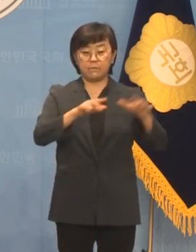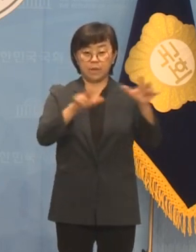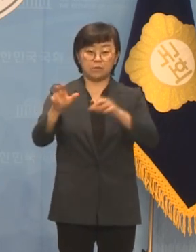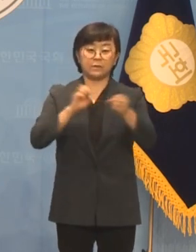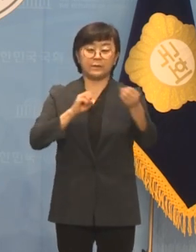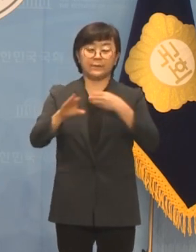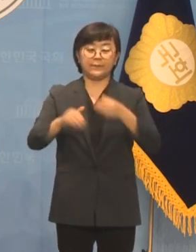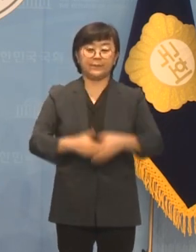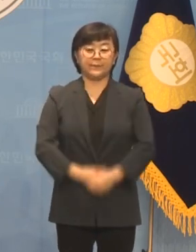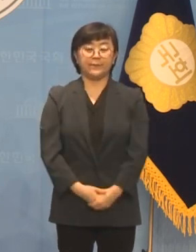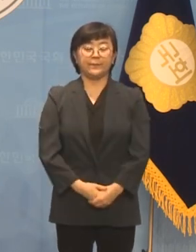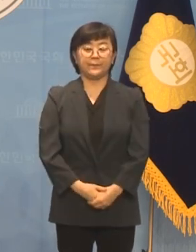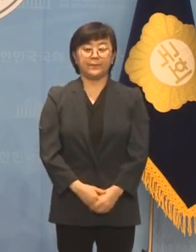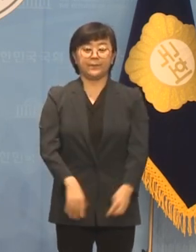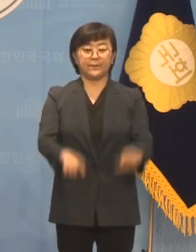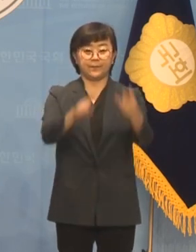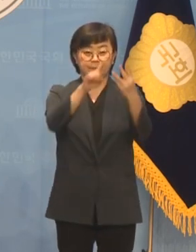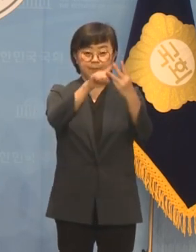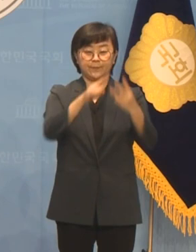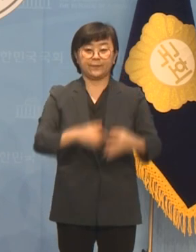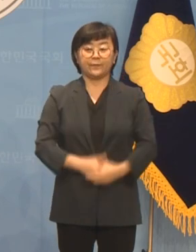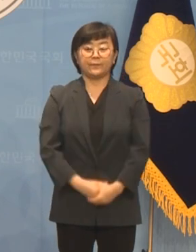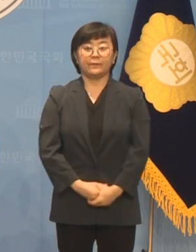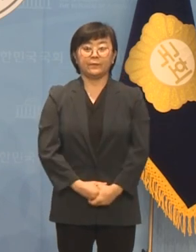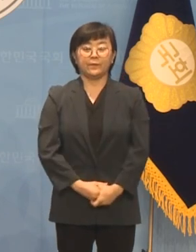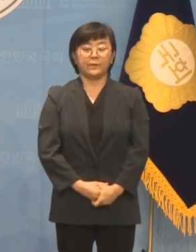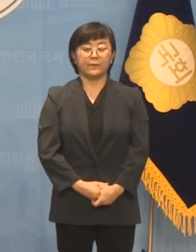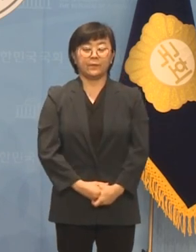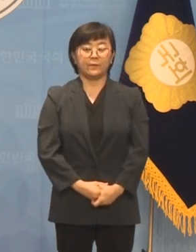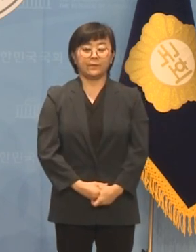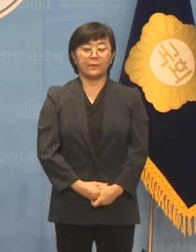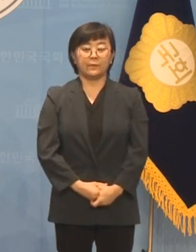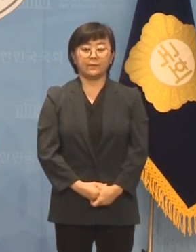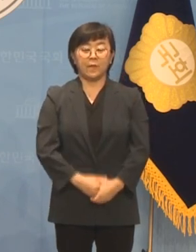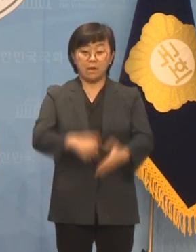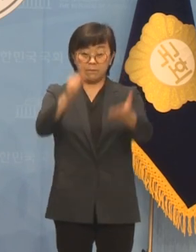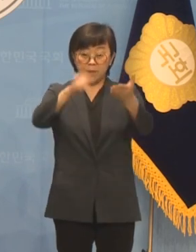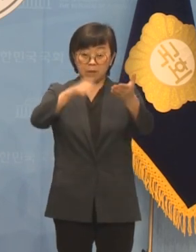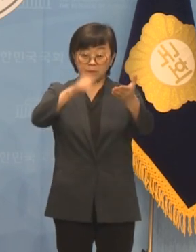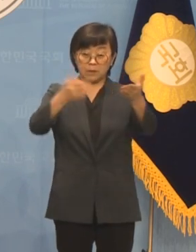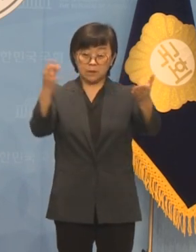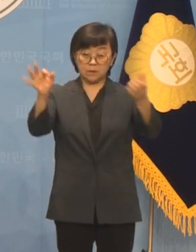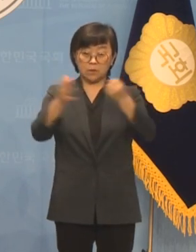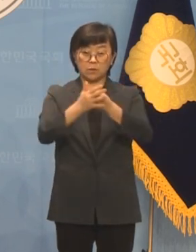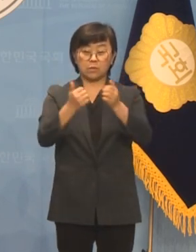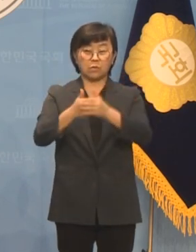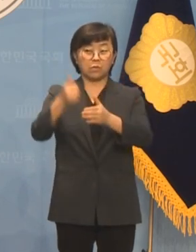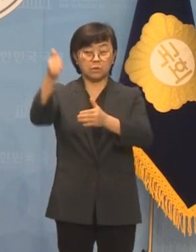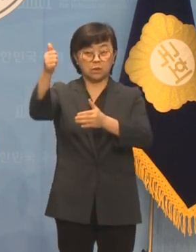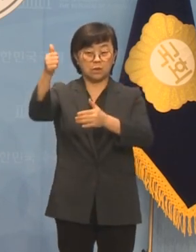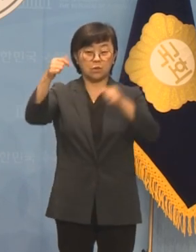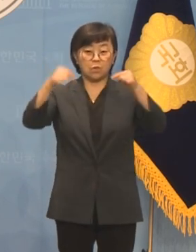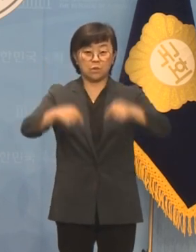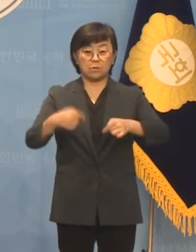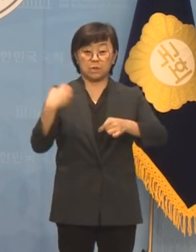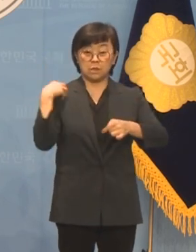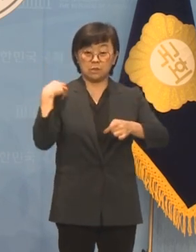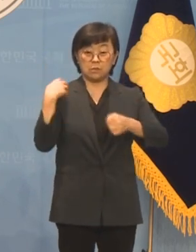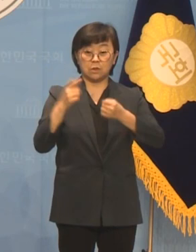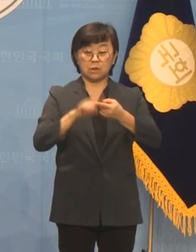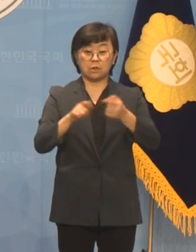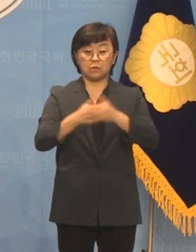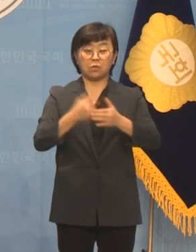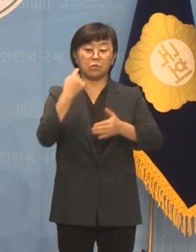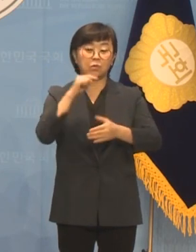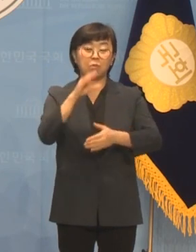답하십시오 두 번째 브리핑입니다 판결로 인정된 원청 교섭 의무 이래도